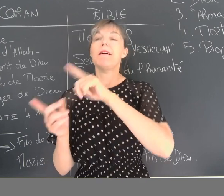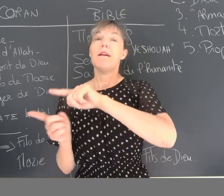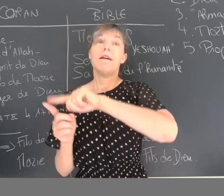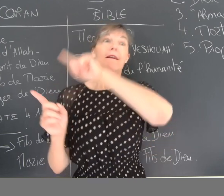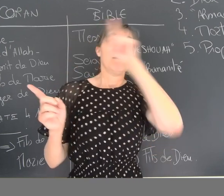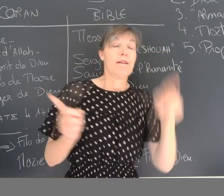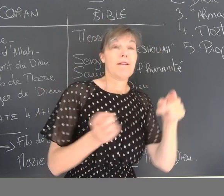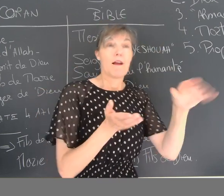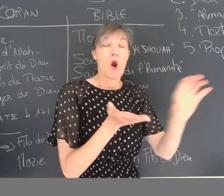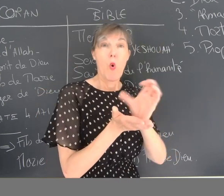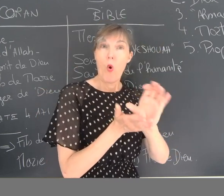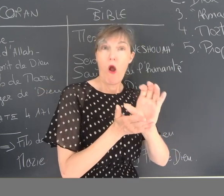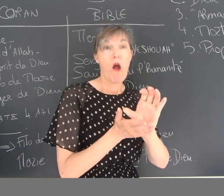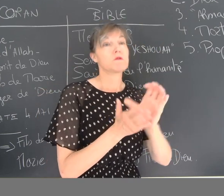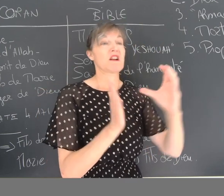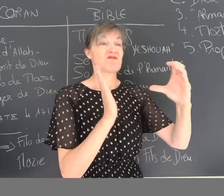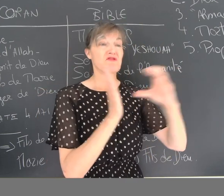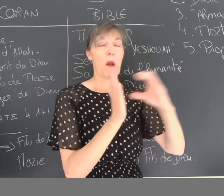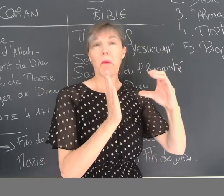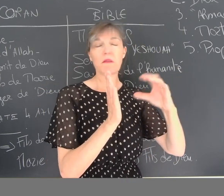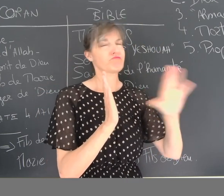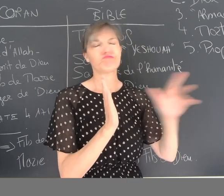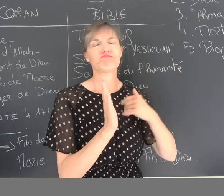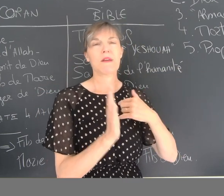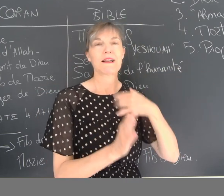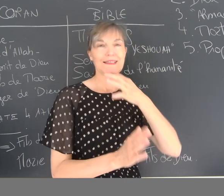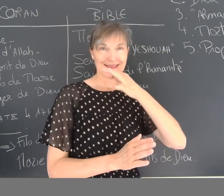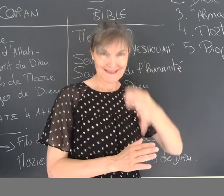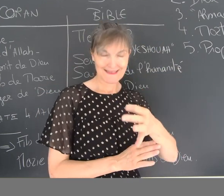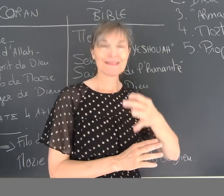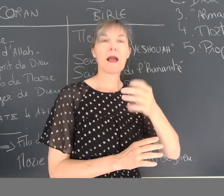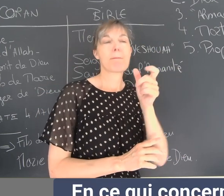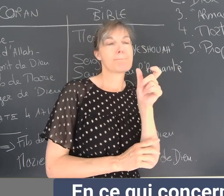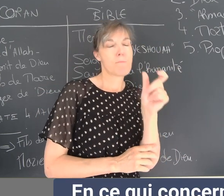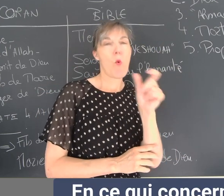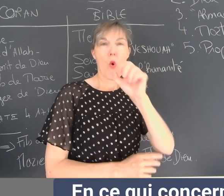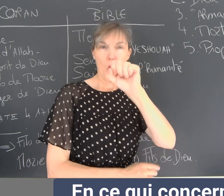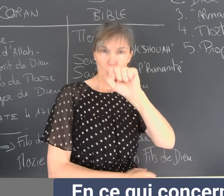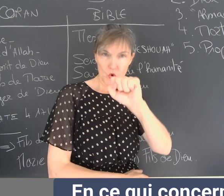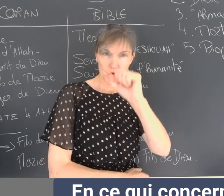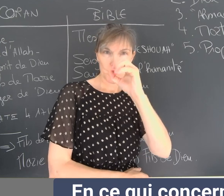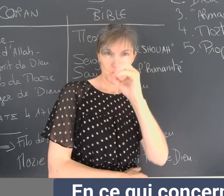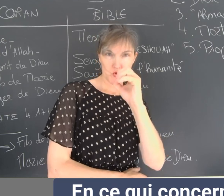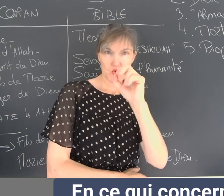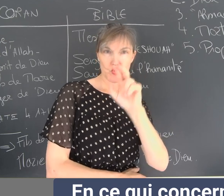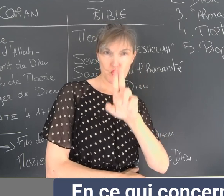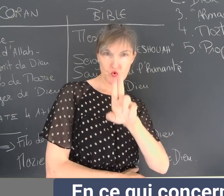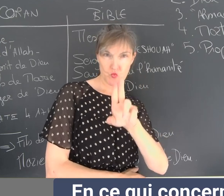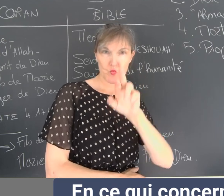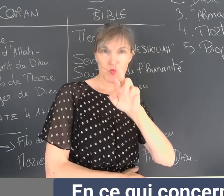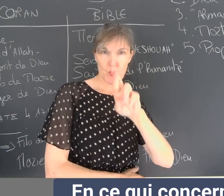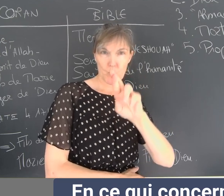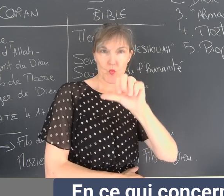on parle de textes, on peut parler de versets et de chapitres pour la Bible. En ce qui concerne le courant, va parler plutôt de Sourate.